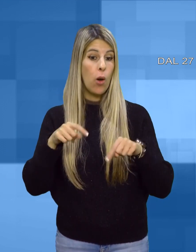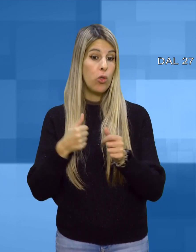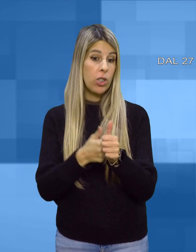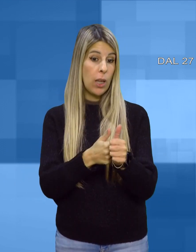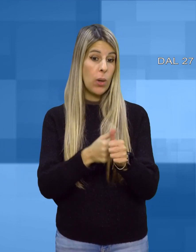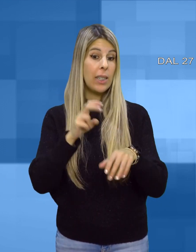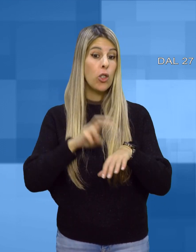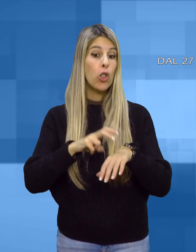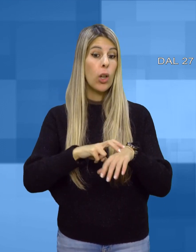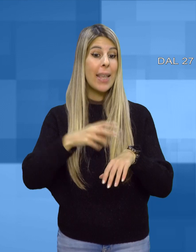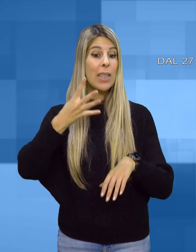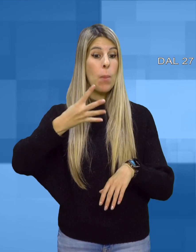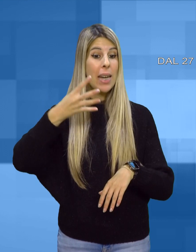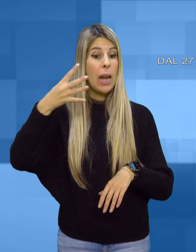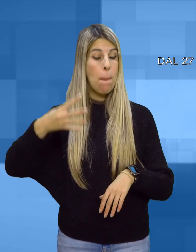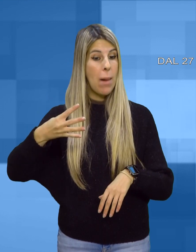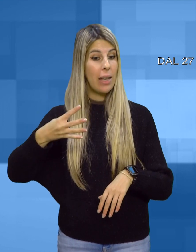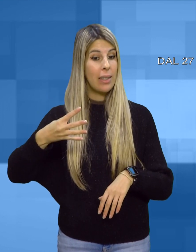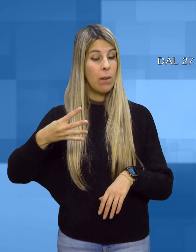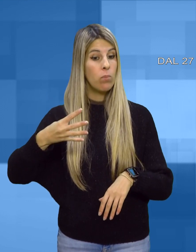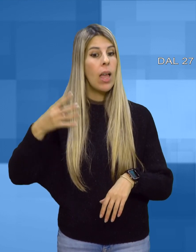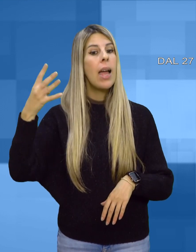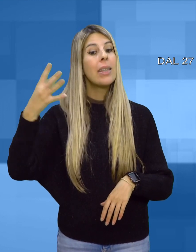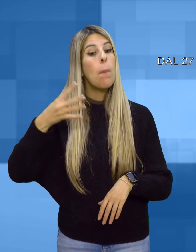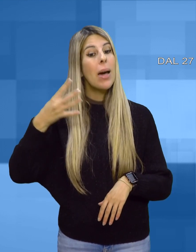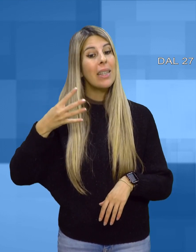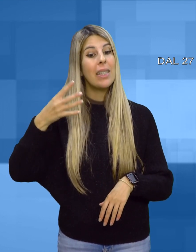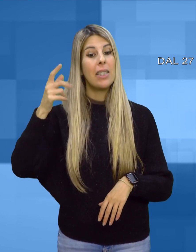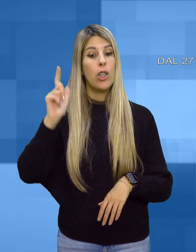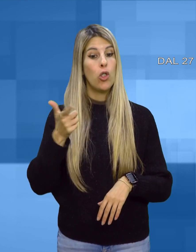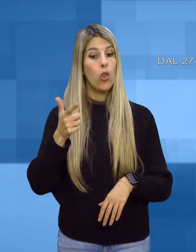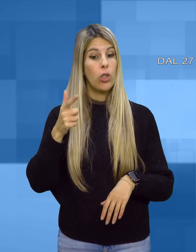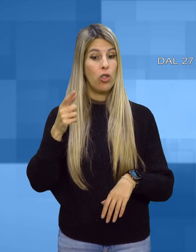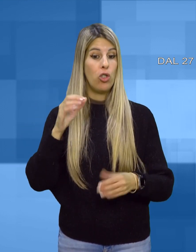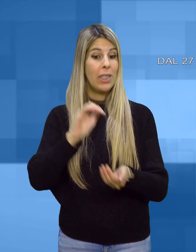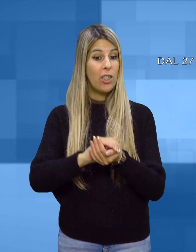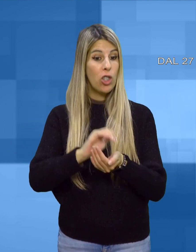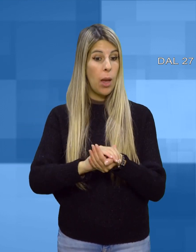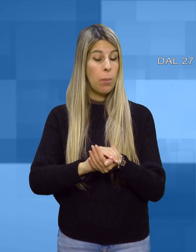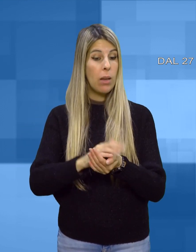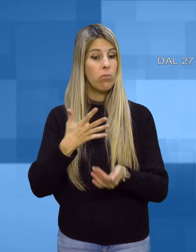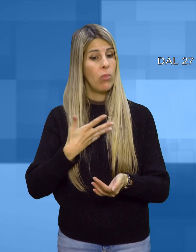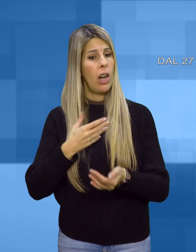dalla dottoressa Marina Matta, da martedì 12 dicembre saranno seguiti dal dottor Mauro Massa